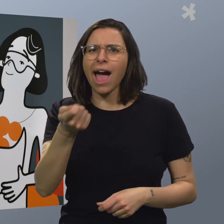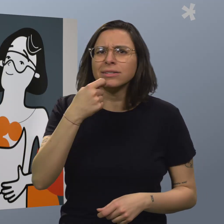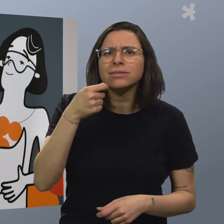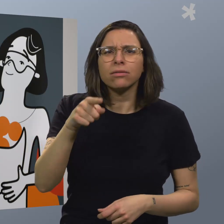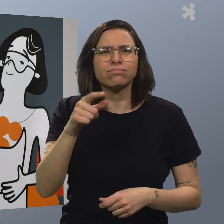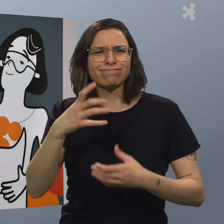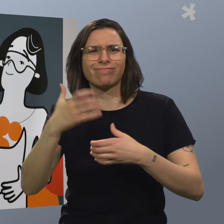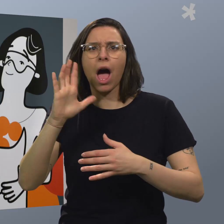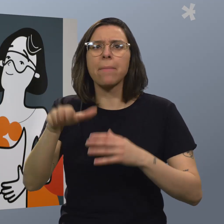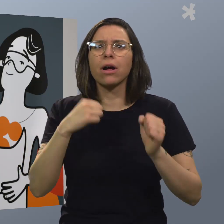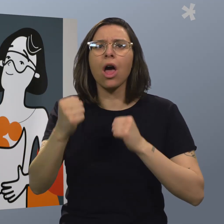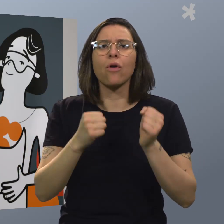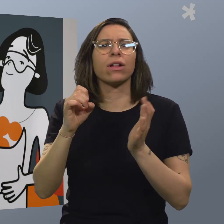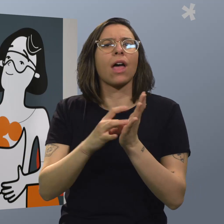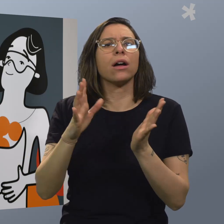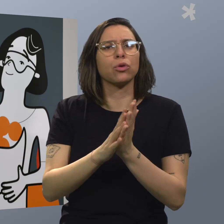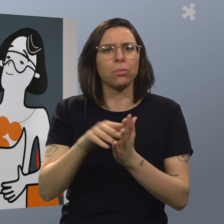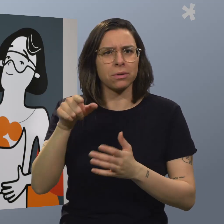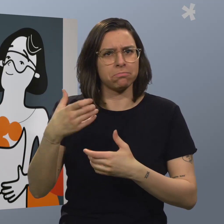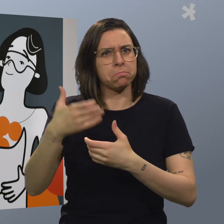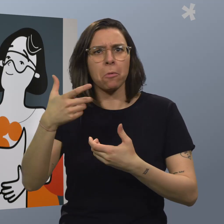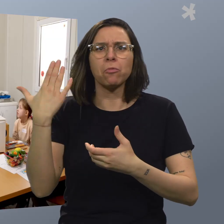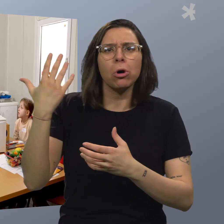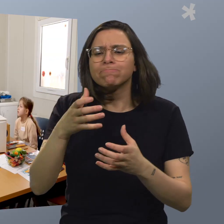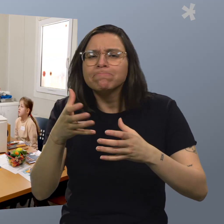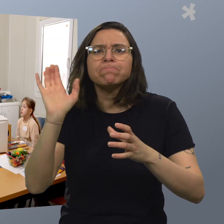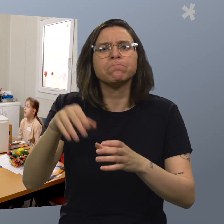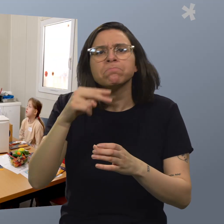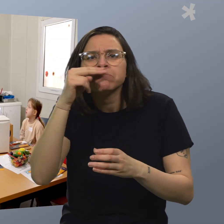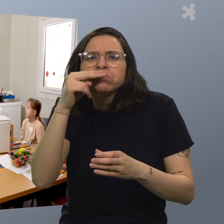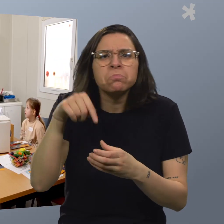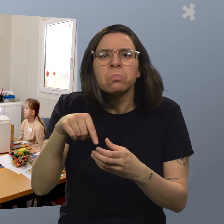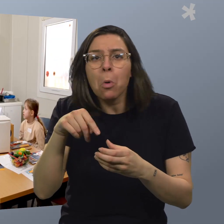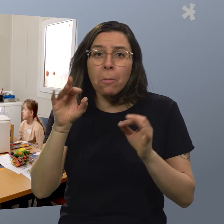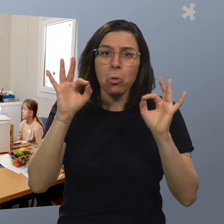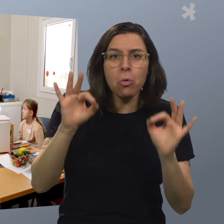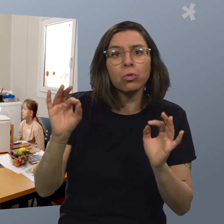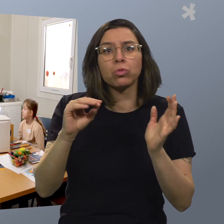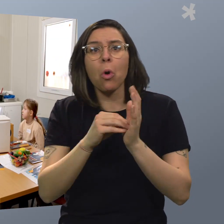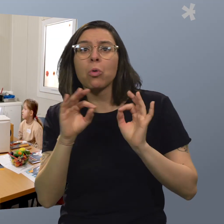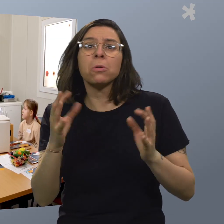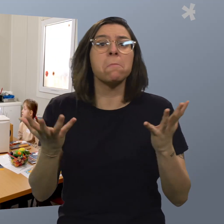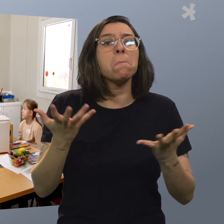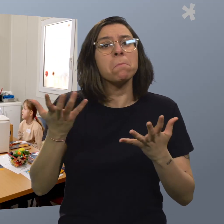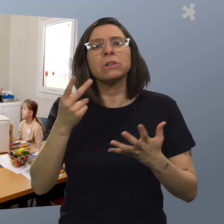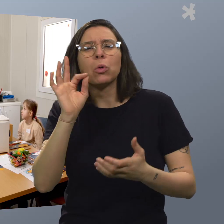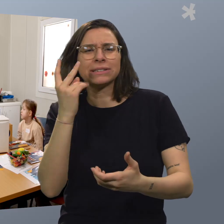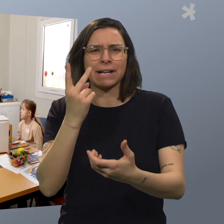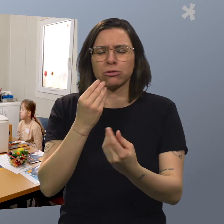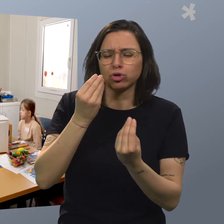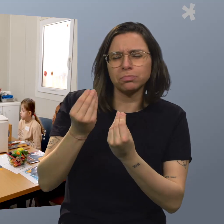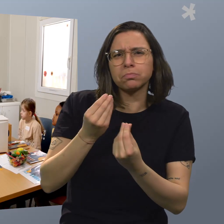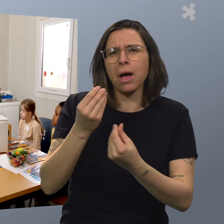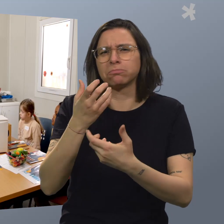Mindesthaltbarkeitsdatum gegeben hat, haben die Menschen auch gerochen, ist das noch gut. Und diese